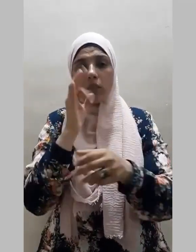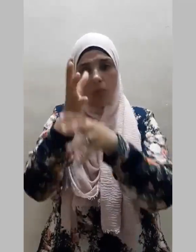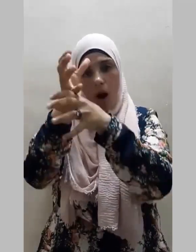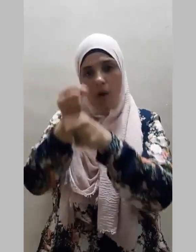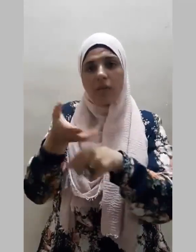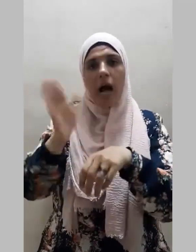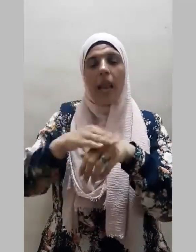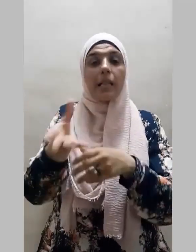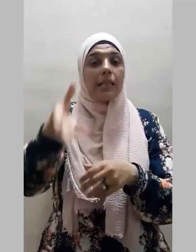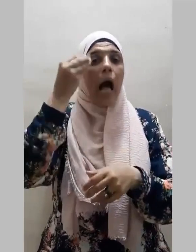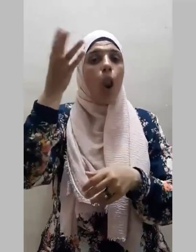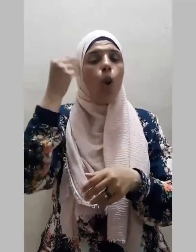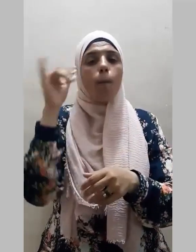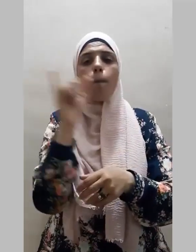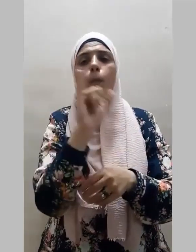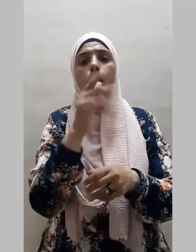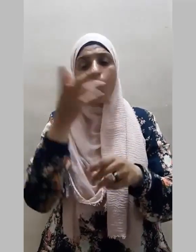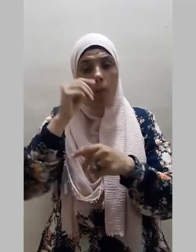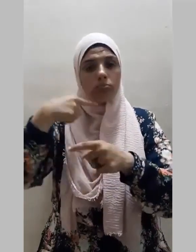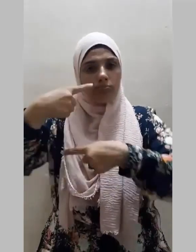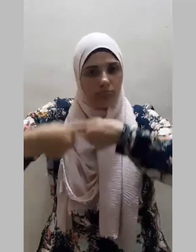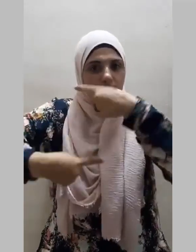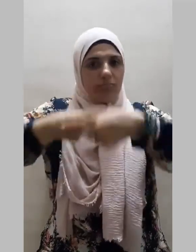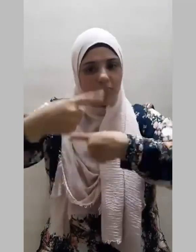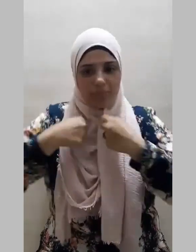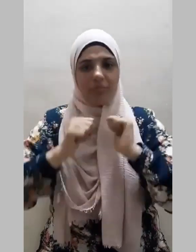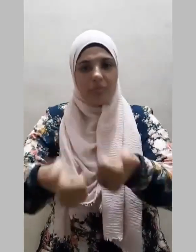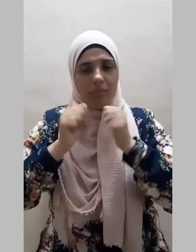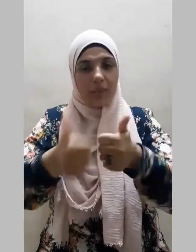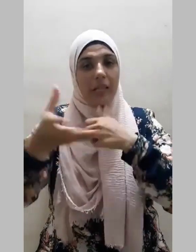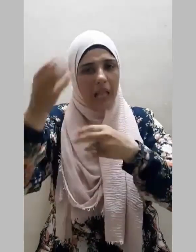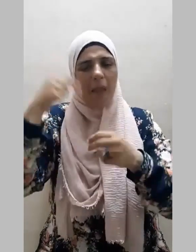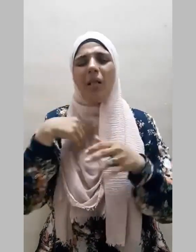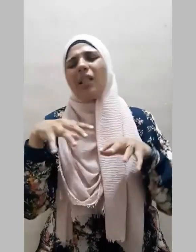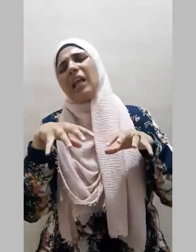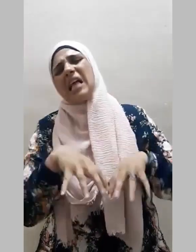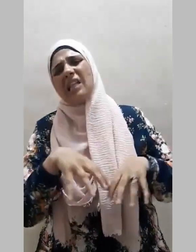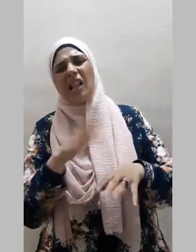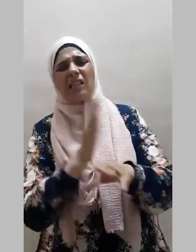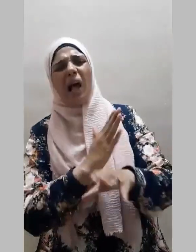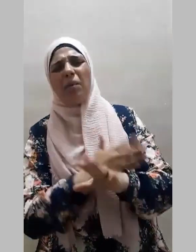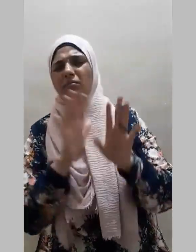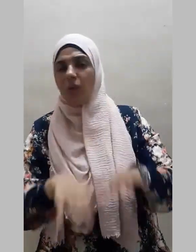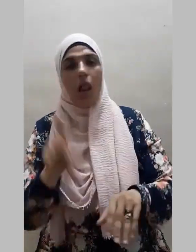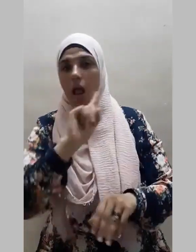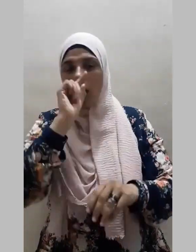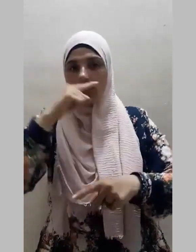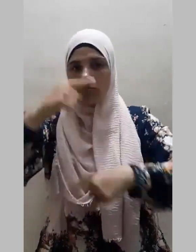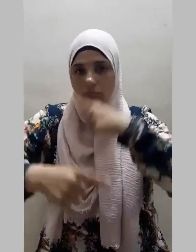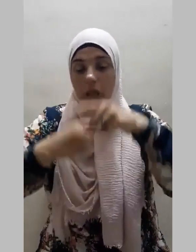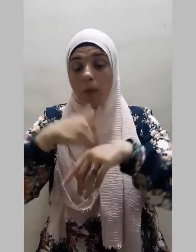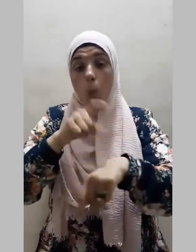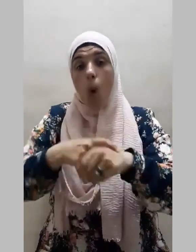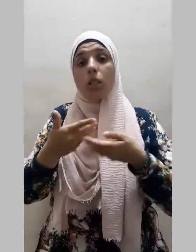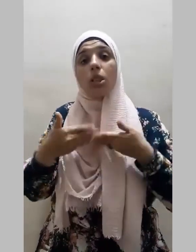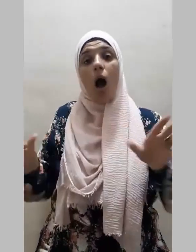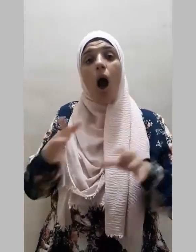التعلم والمواظبة عليه دون كثل فلا يضيع وقته لما لا